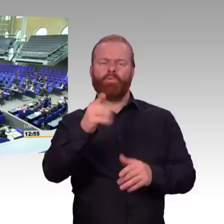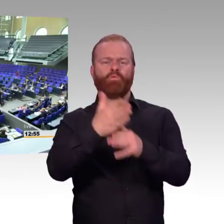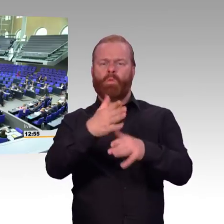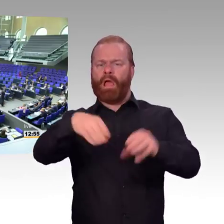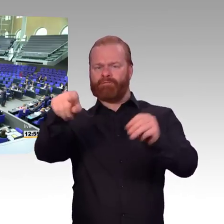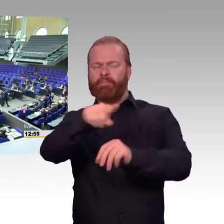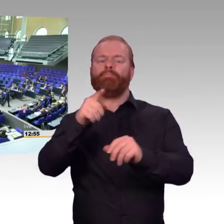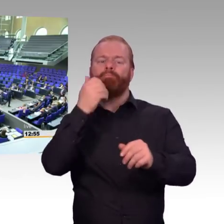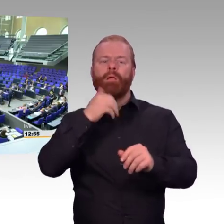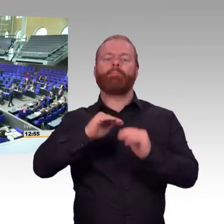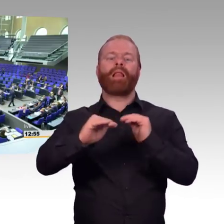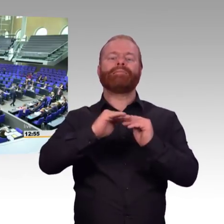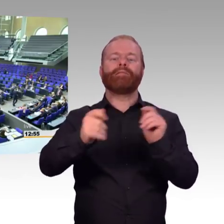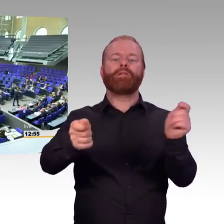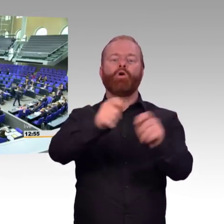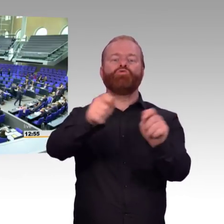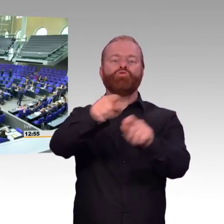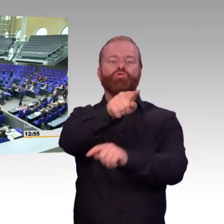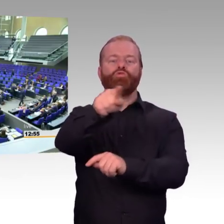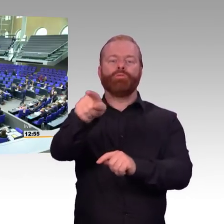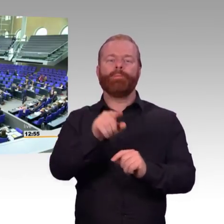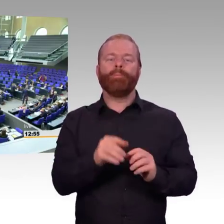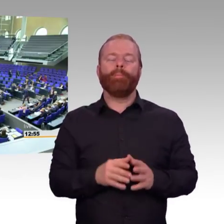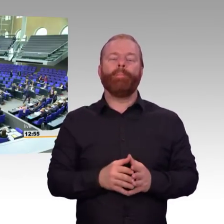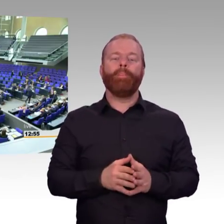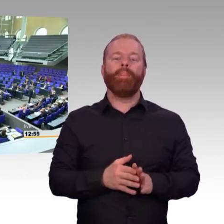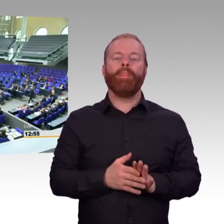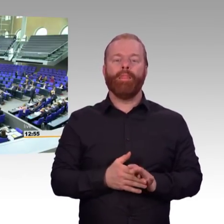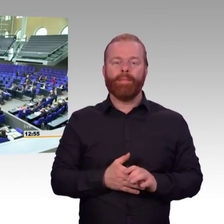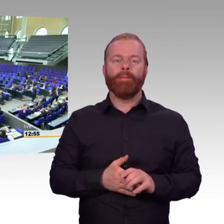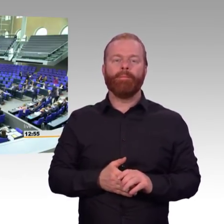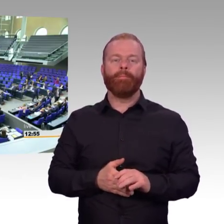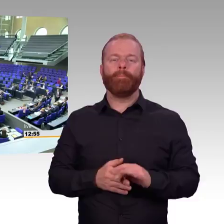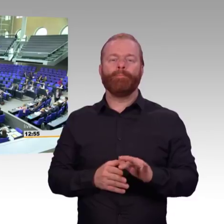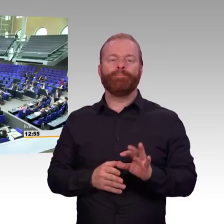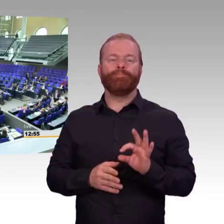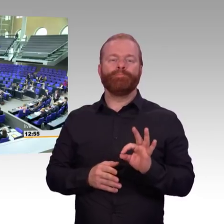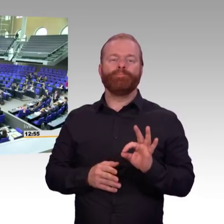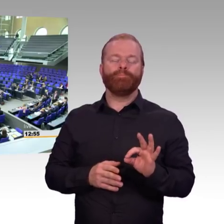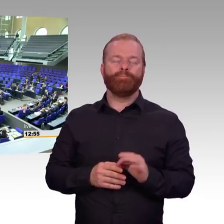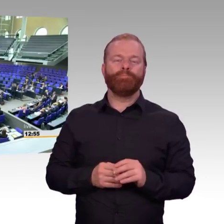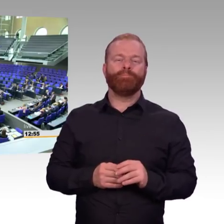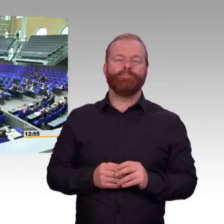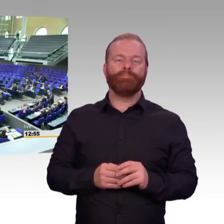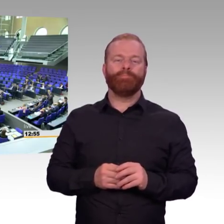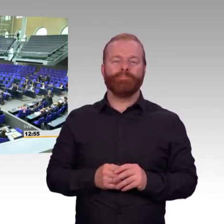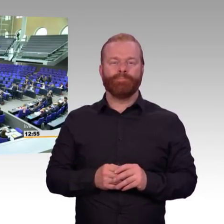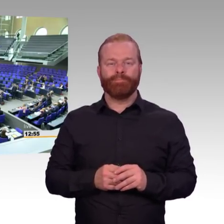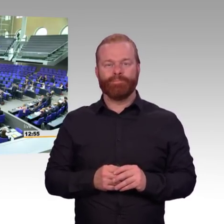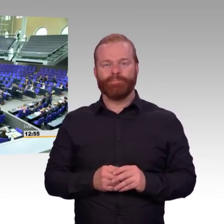Ich rufe auf die Tagesordnungspunkte 6 a und 6 b sowie Zusatzpunkt 8.